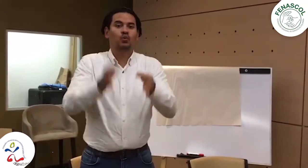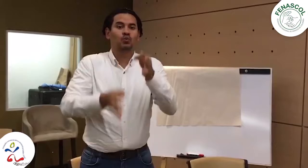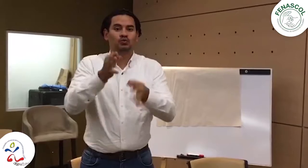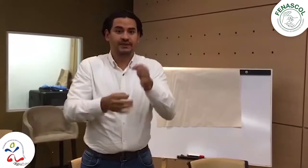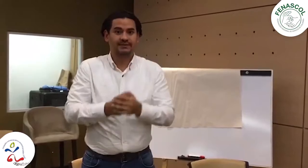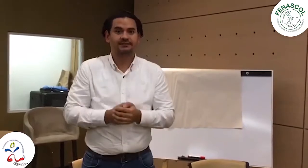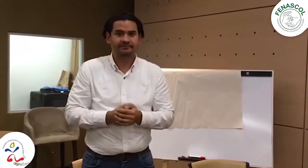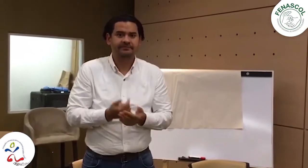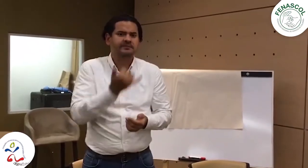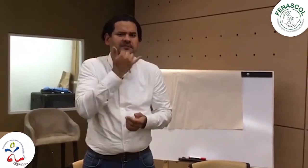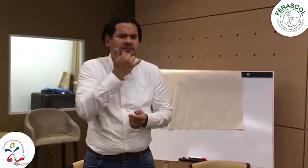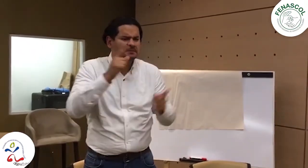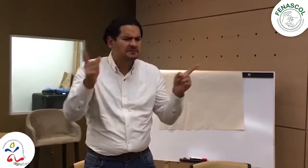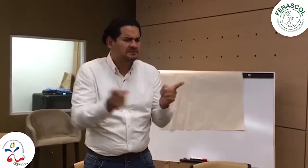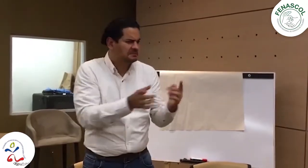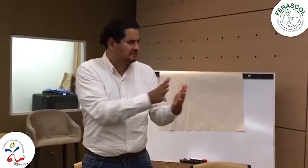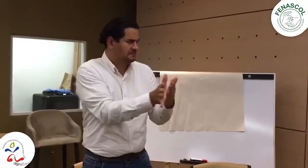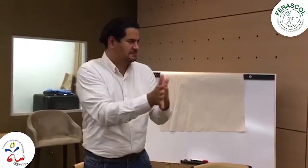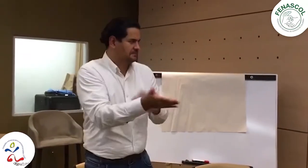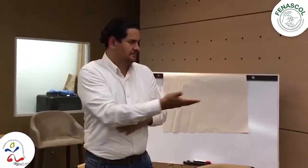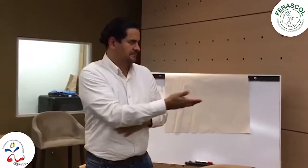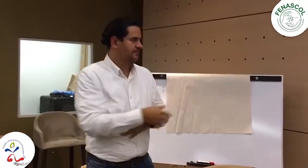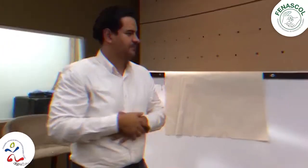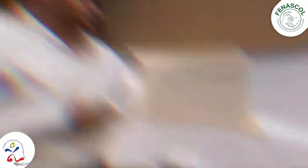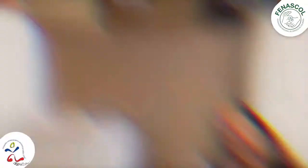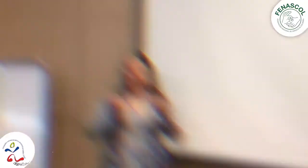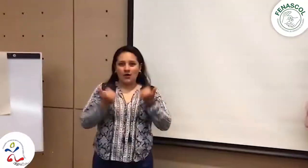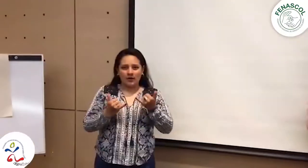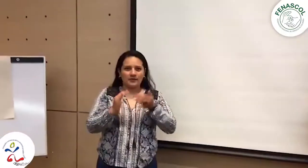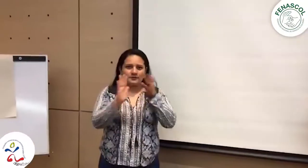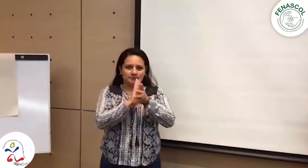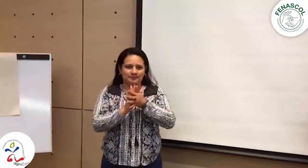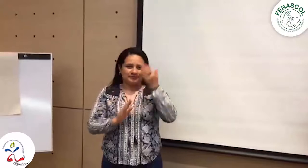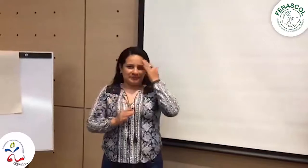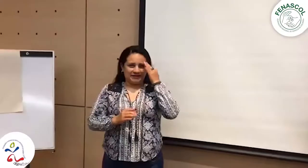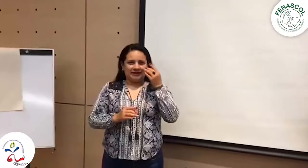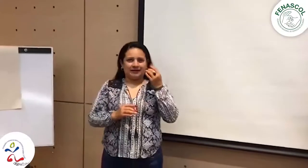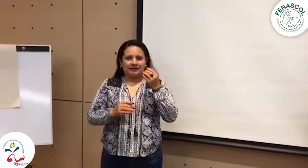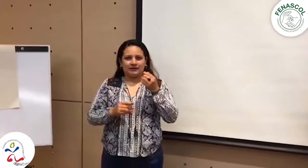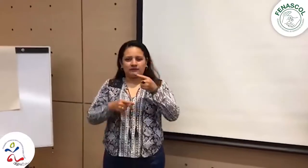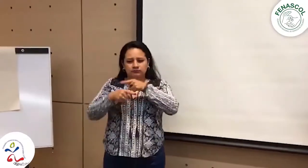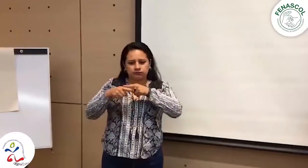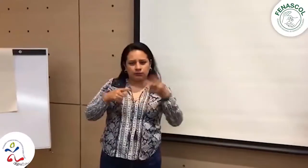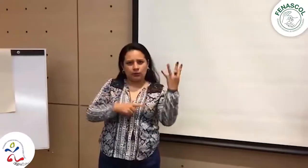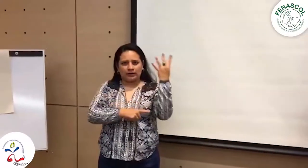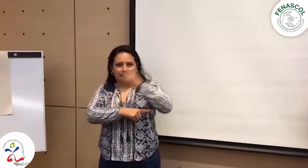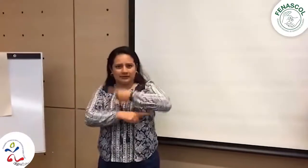reducción de las desigualdades y el acceso a la justicia. Les queremos contar que estuvimos durante cuatro